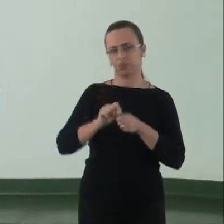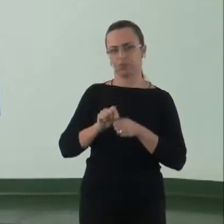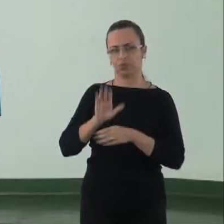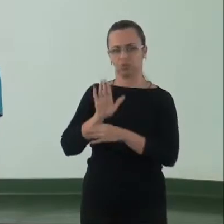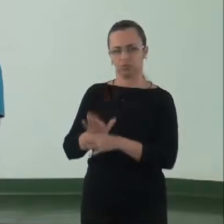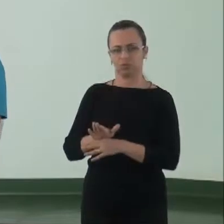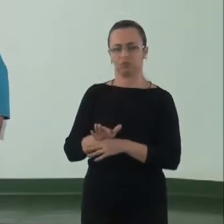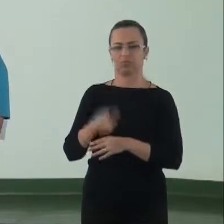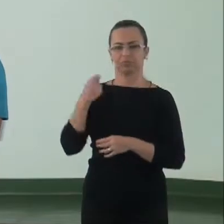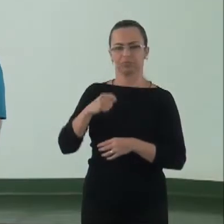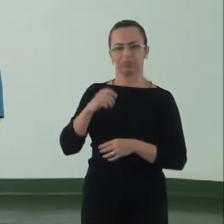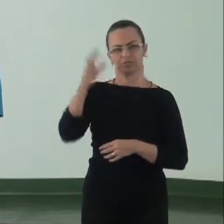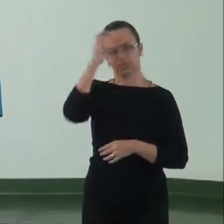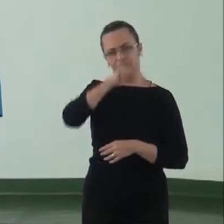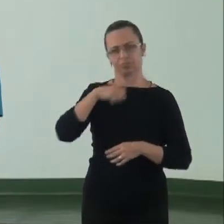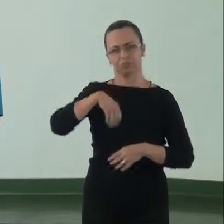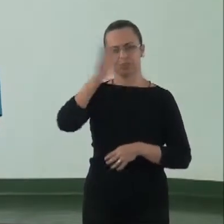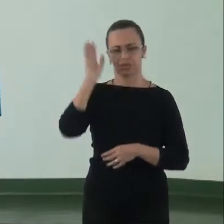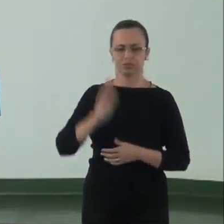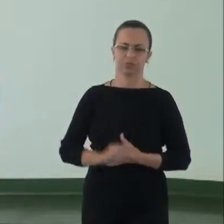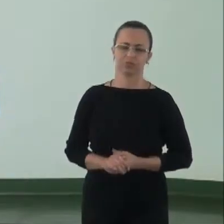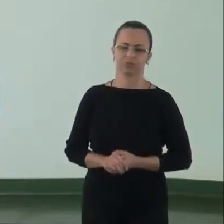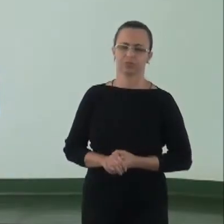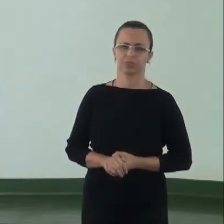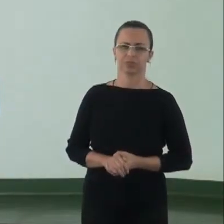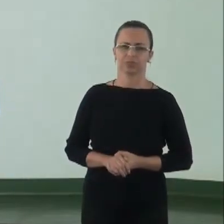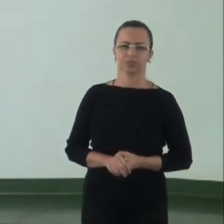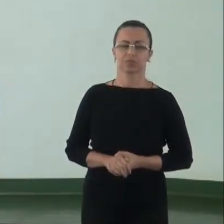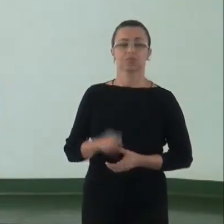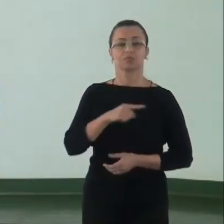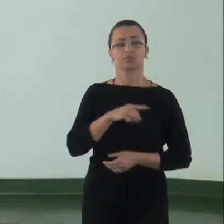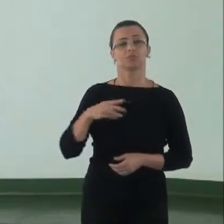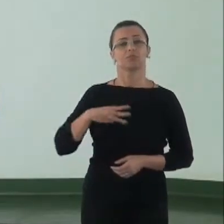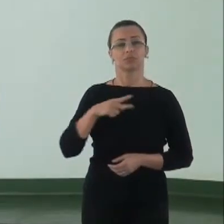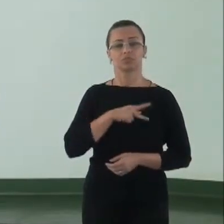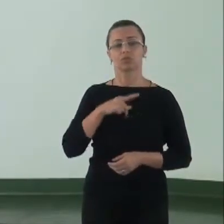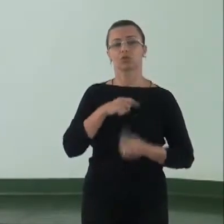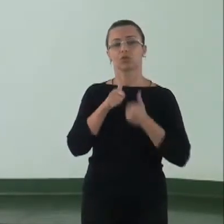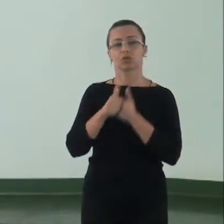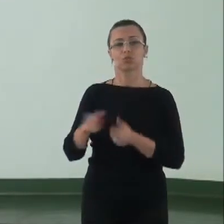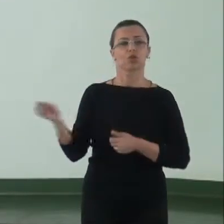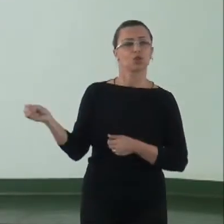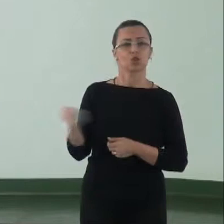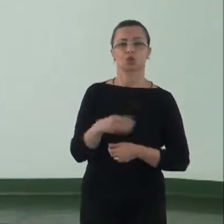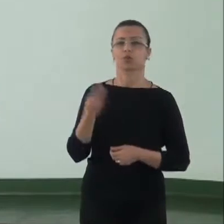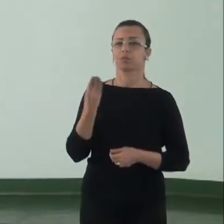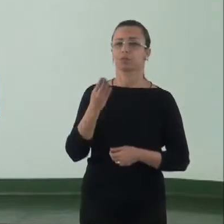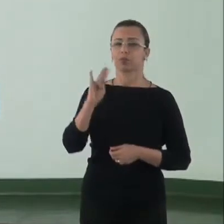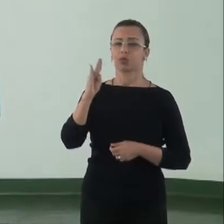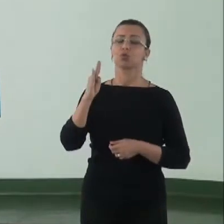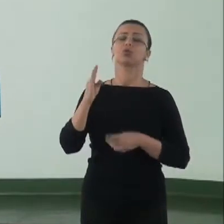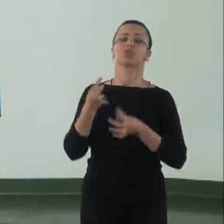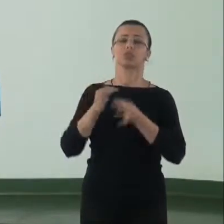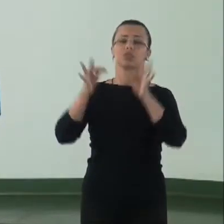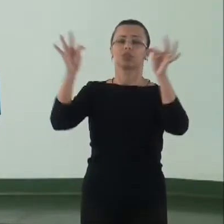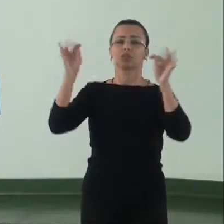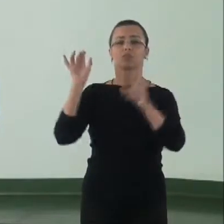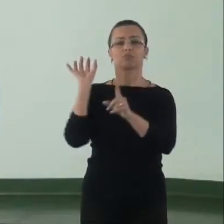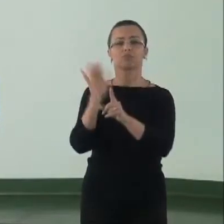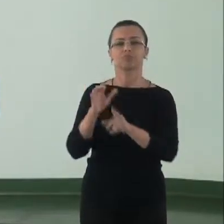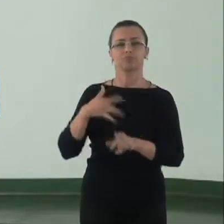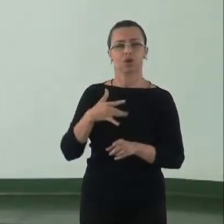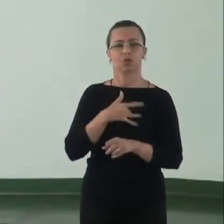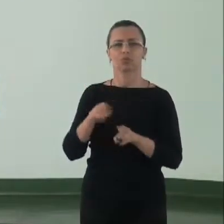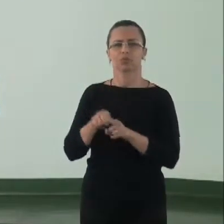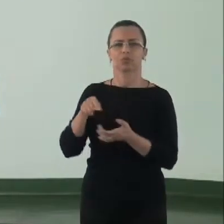Mas força de trabalho é a solicitação. Que o Ministério Público acompanhe as novas biotecnologias, seus impactos sobre a saúde e o